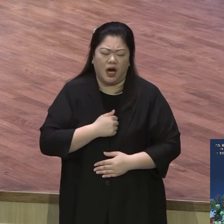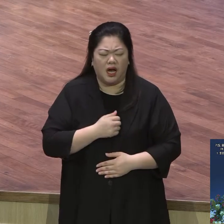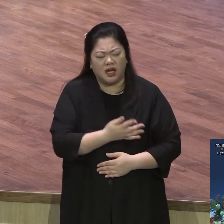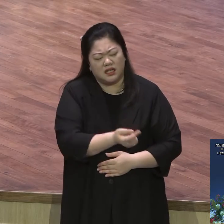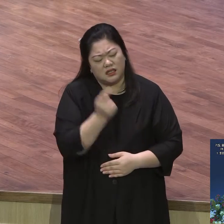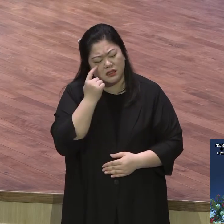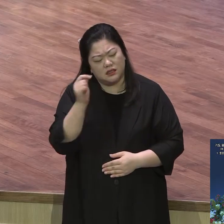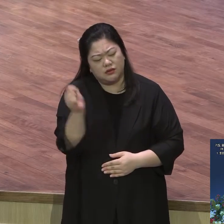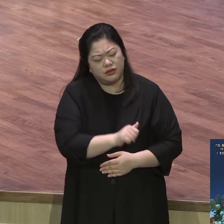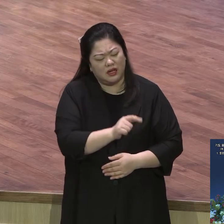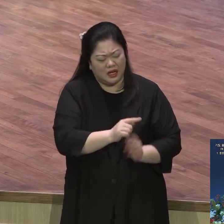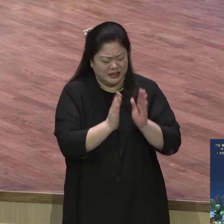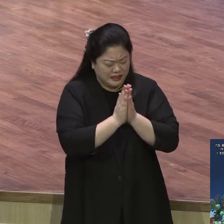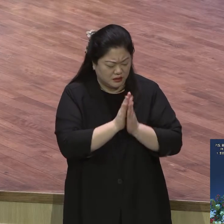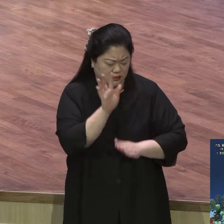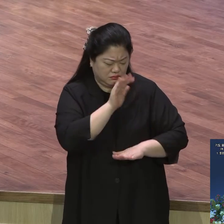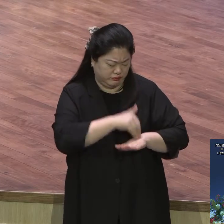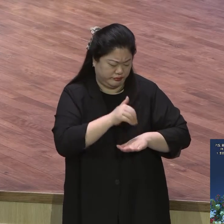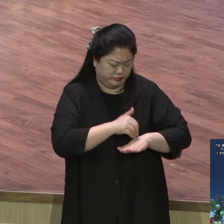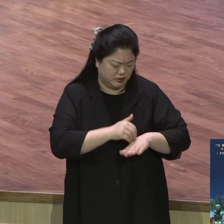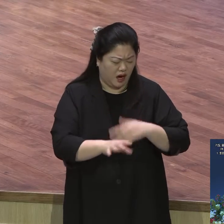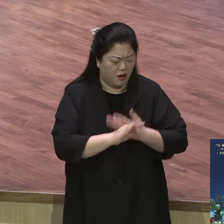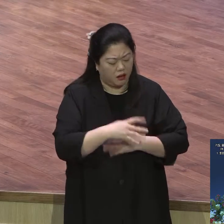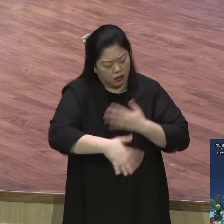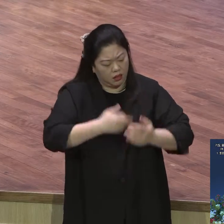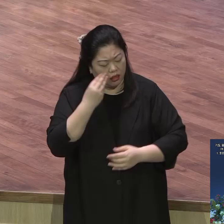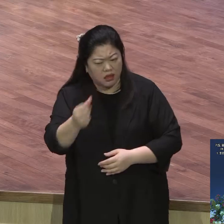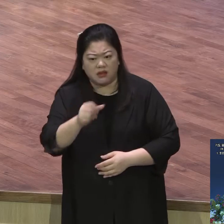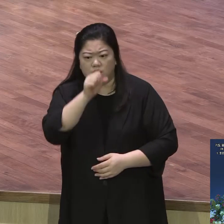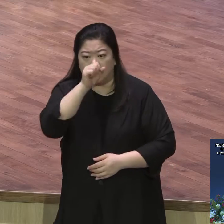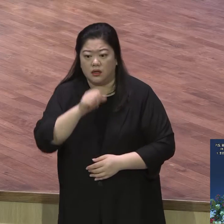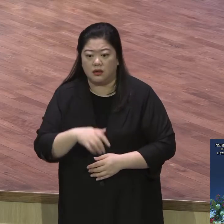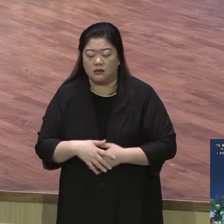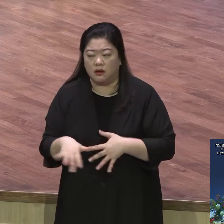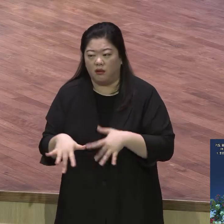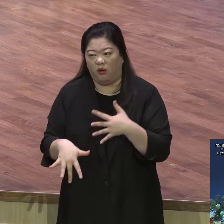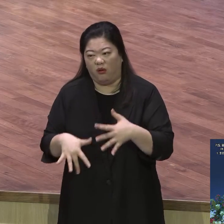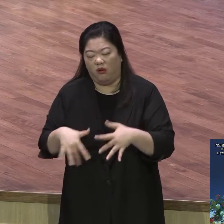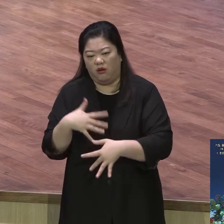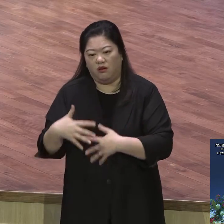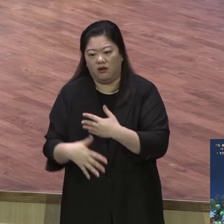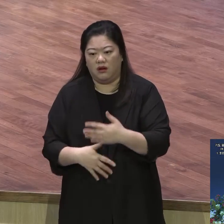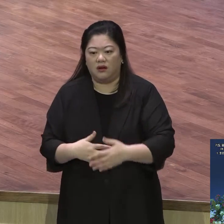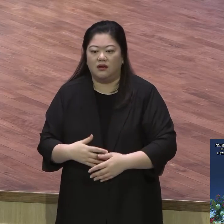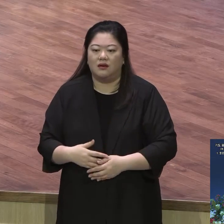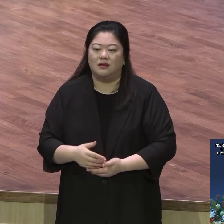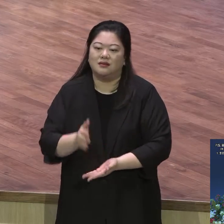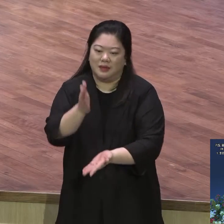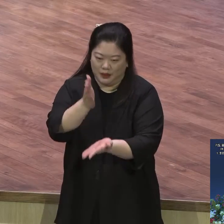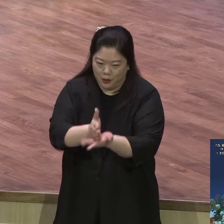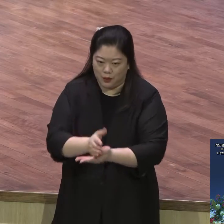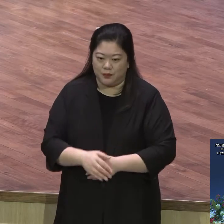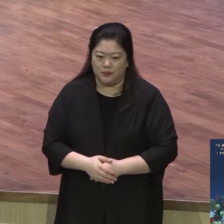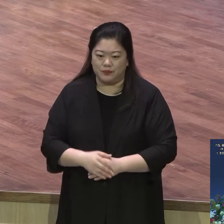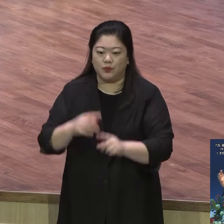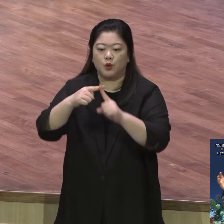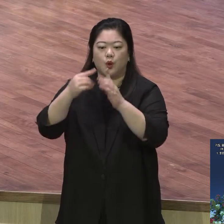딱 여러분이 그 나라와 그 일을 구하려 하시니까 여러분이 교회를 위해서 직분을 위해서 그 다음에 세계보호만 해서